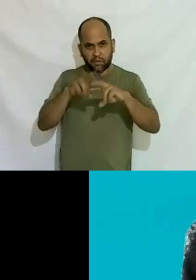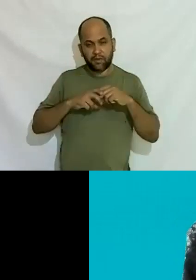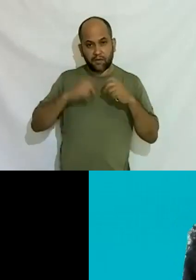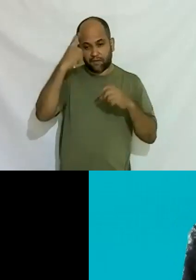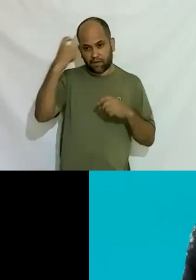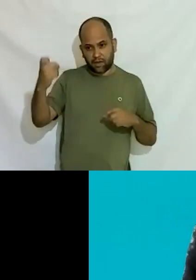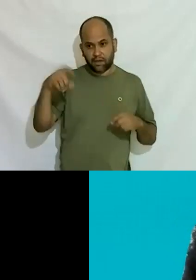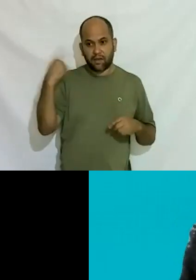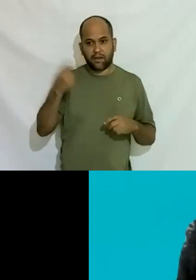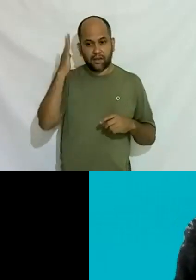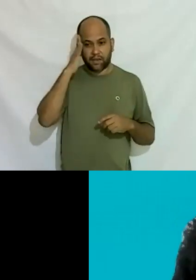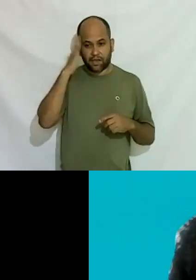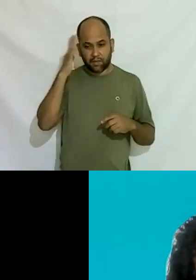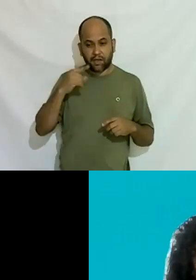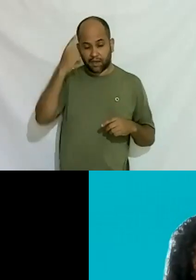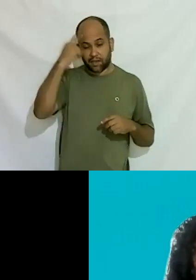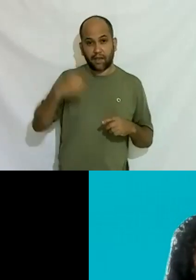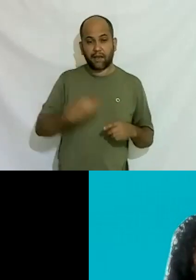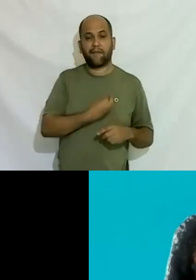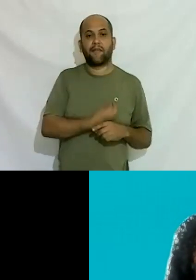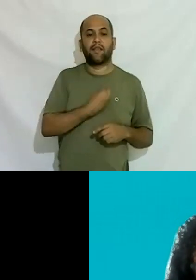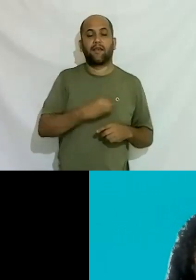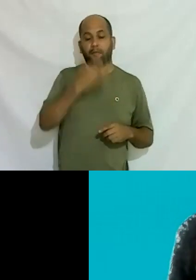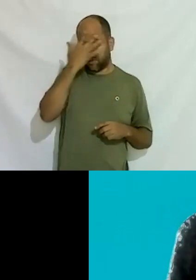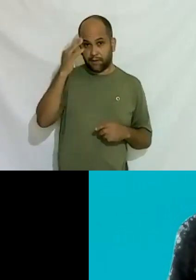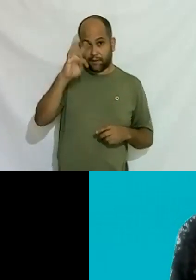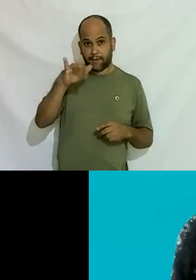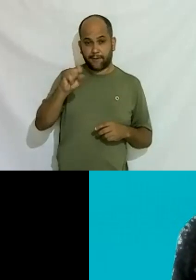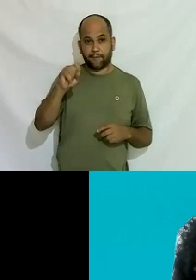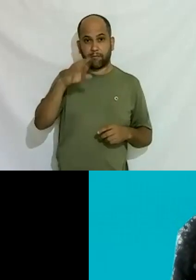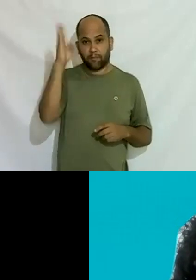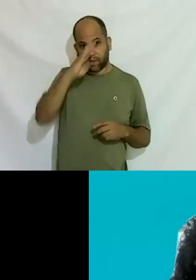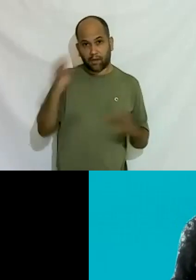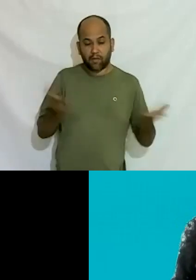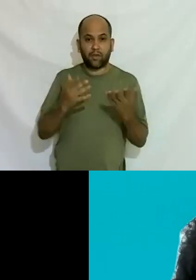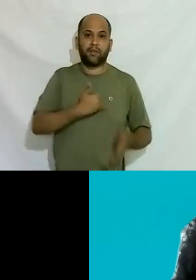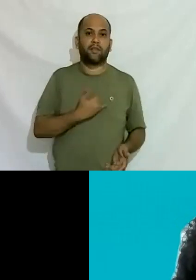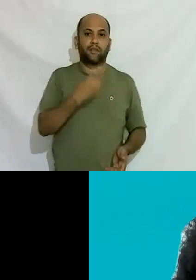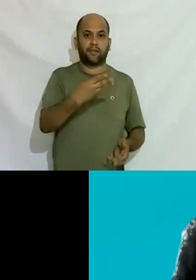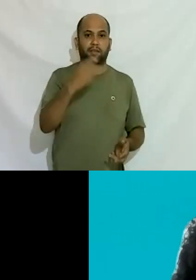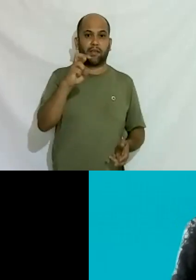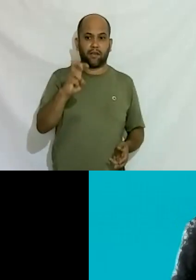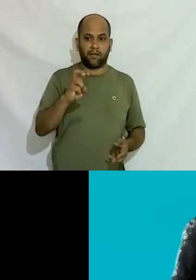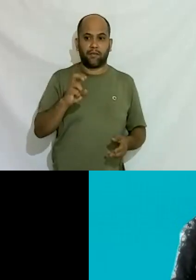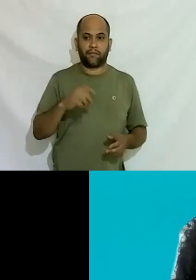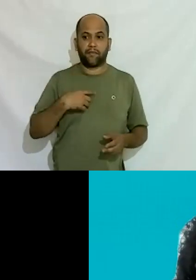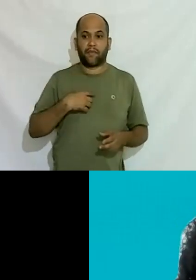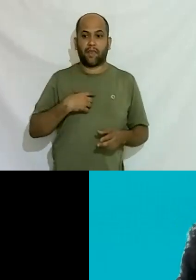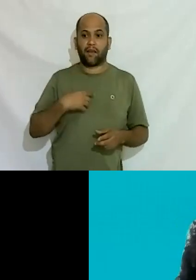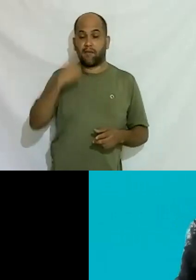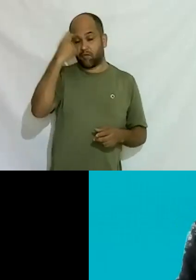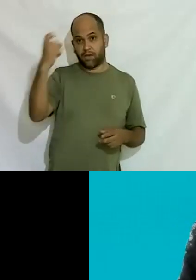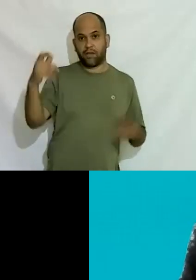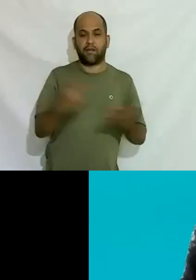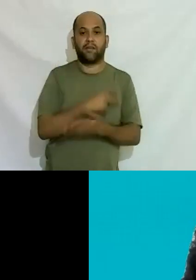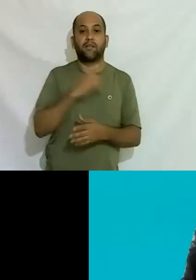sabe que a expectativa de vida das pessoas trans no Brasil hoje é 35 anos então a realidade de violência existe mas como que a